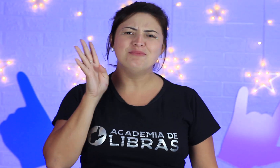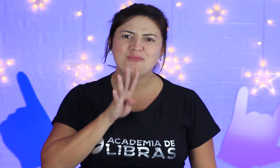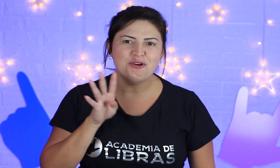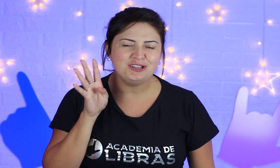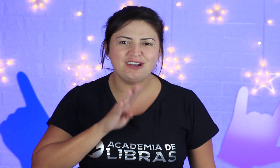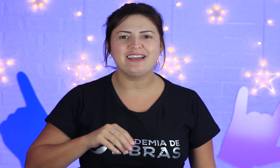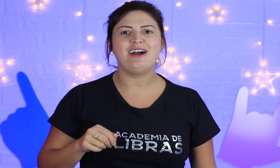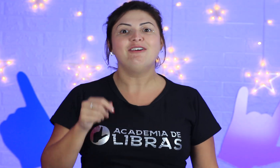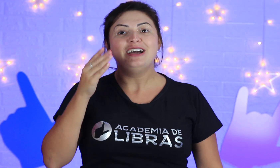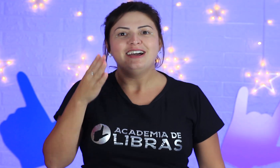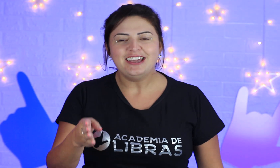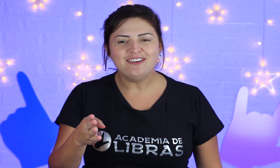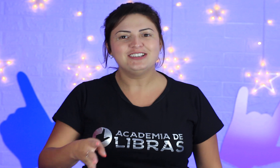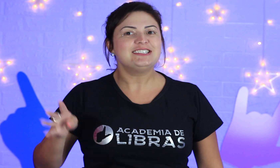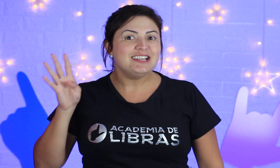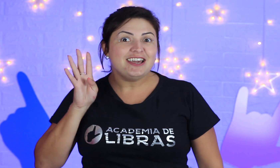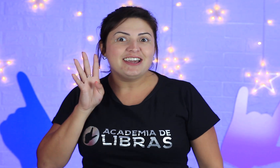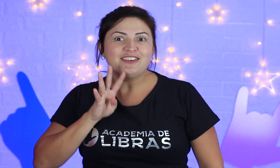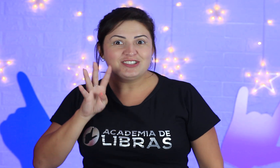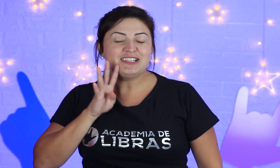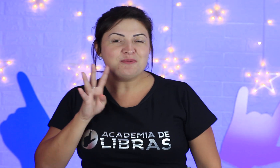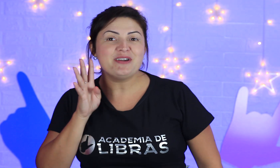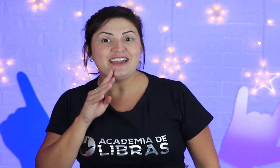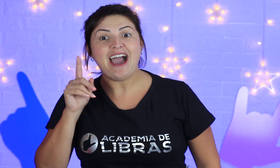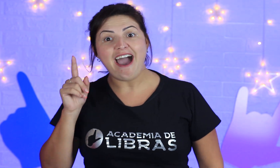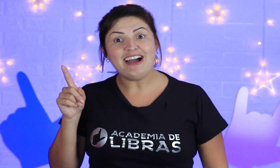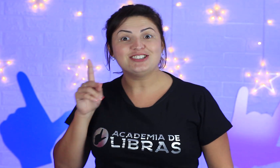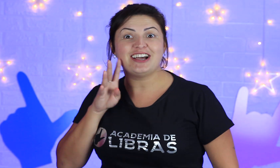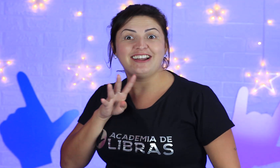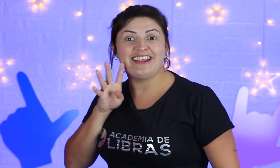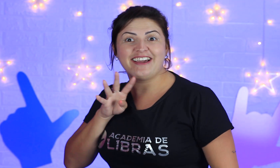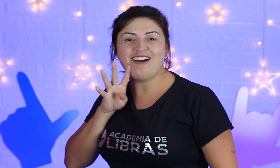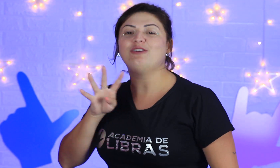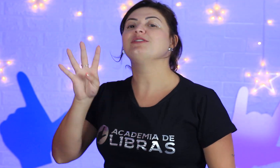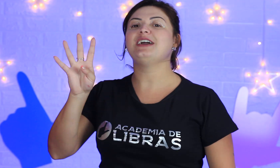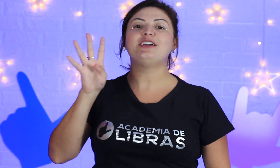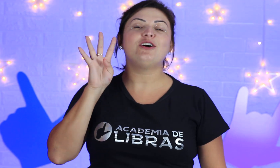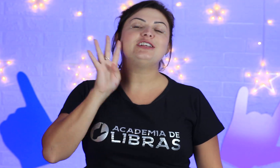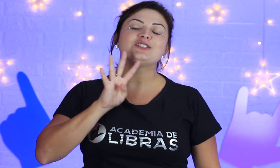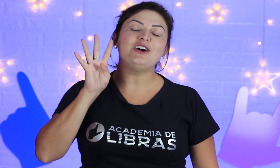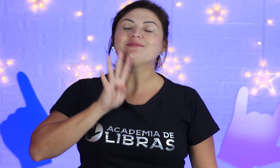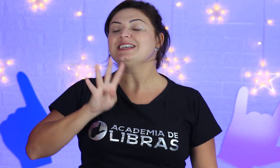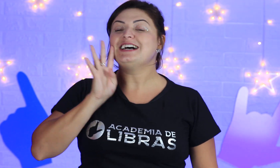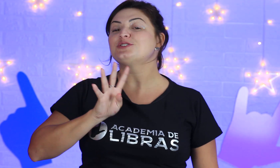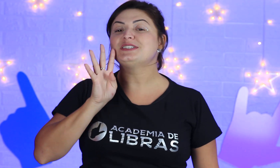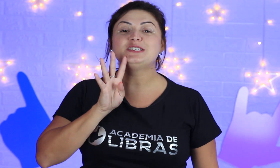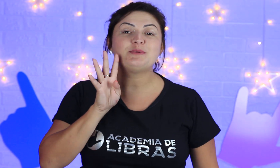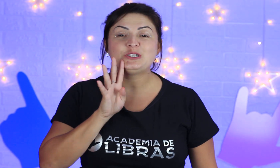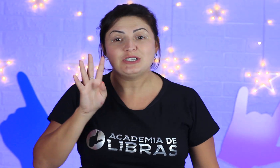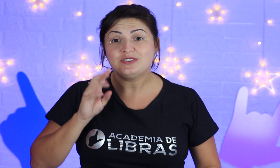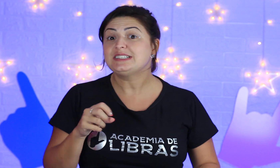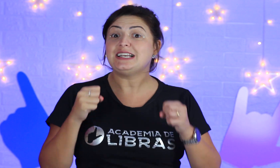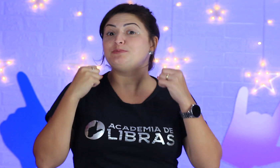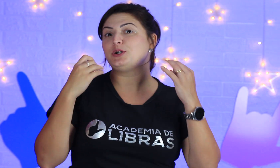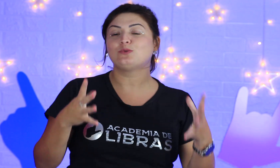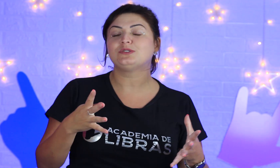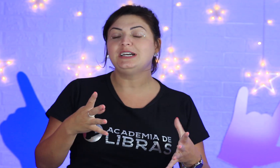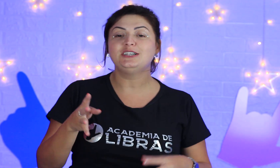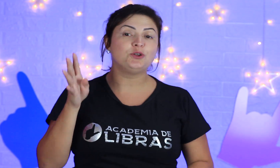muito legal. E você, você também acha ela legal? E aí, olha só, as suas expressões faciais perguntando,